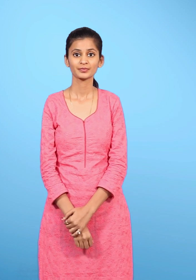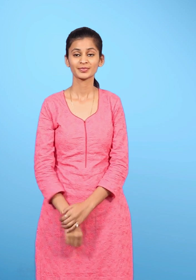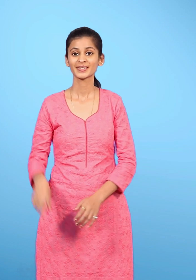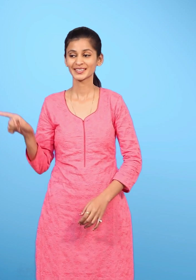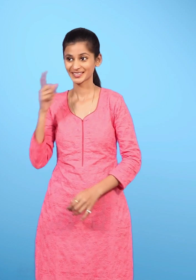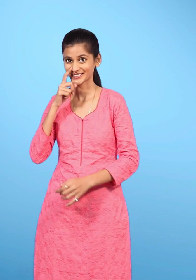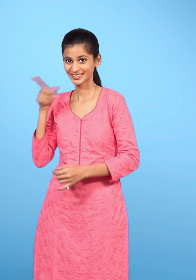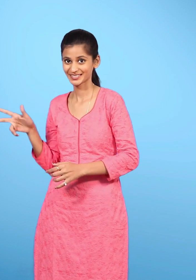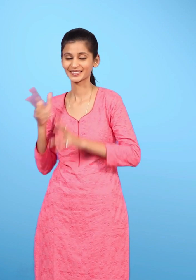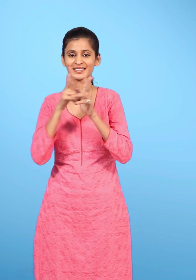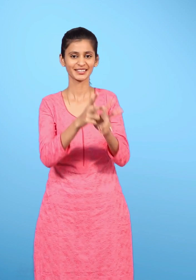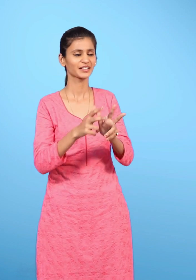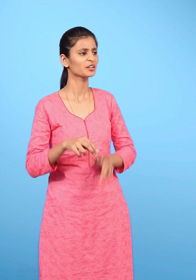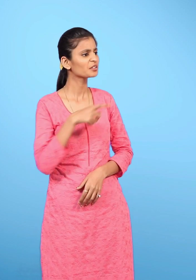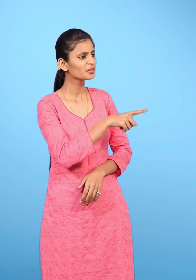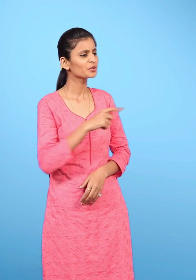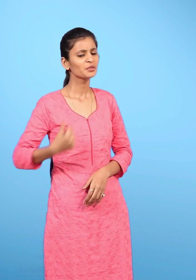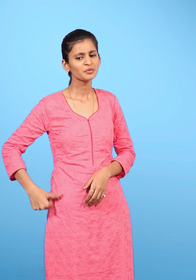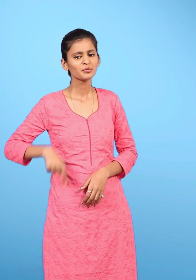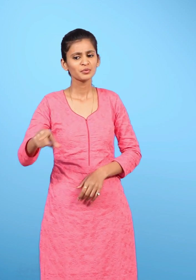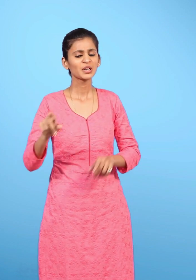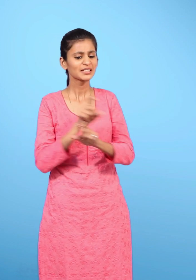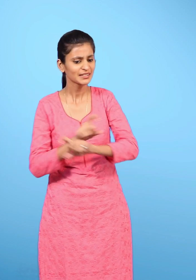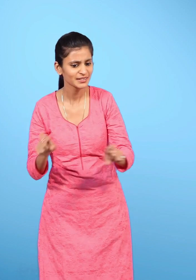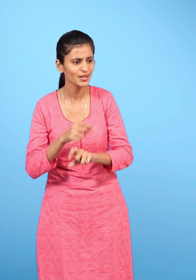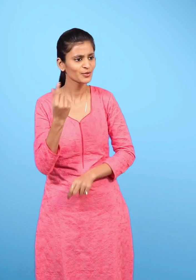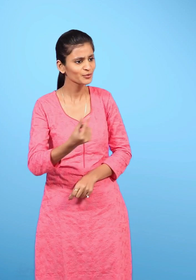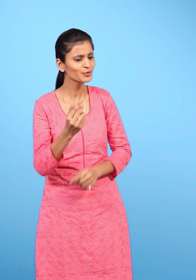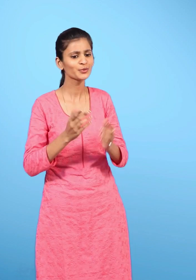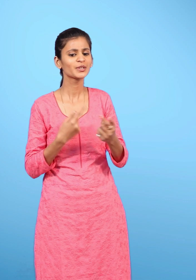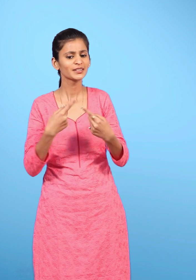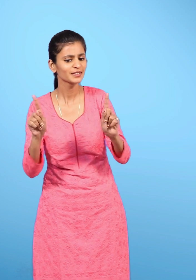सिम्मी बोली, तो फिर तुम टॉयलेट का प्रयोग ठीक से क्यों नहीं करते?